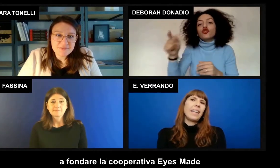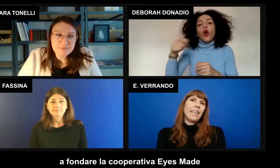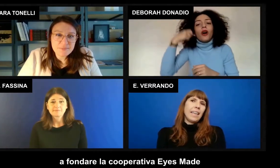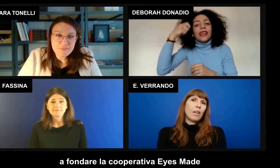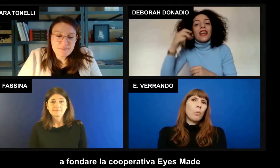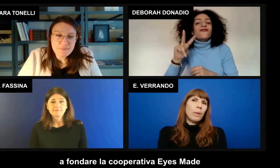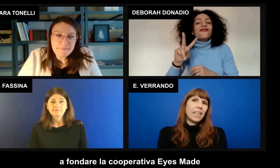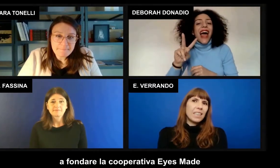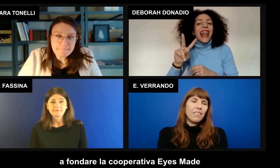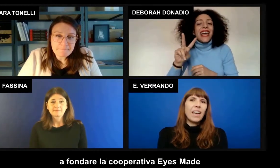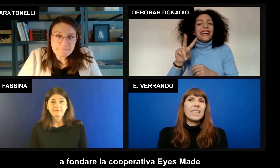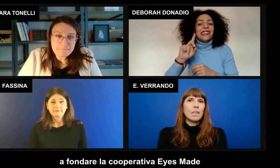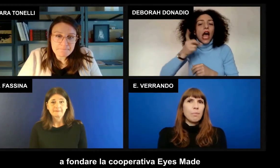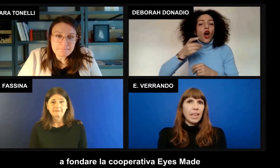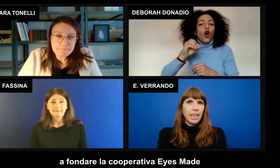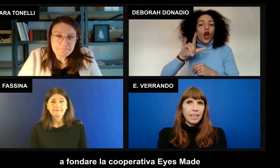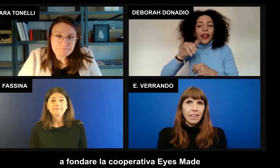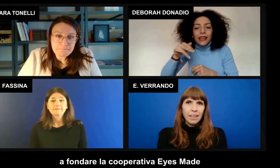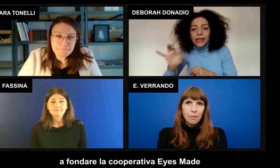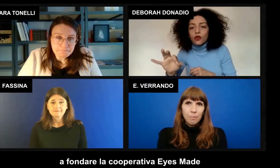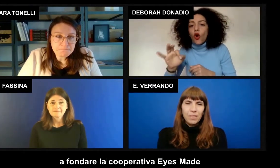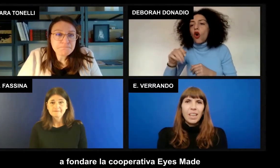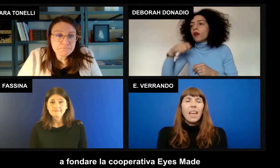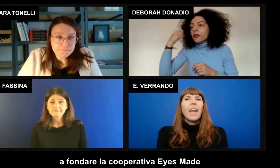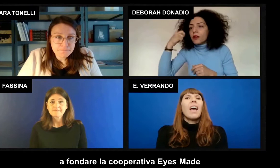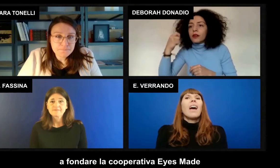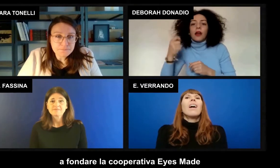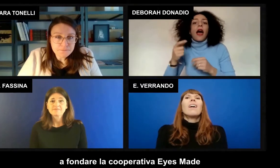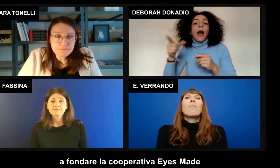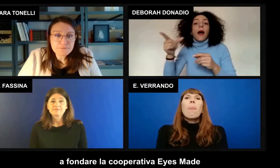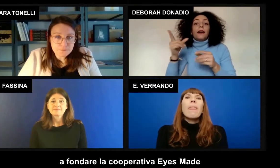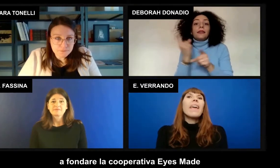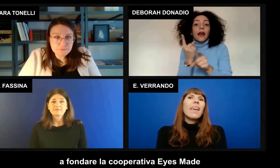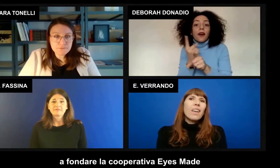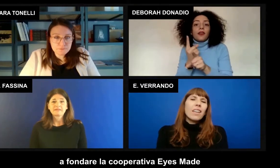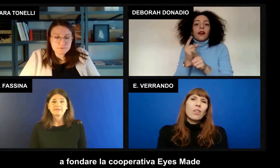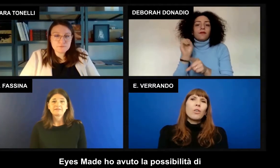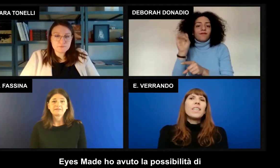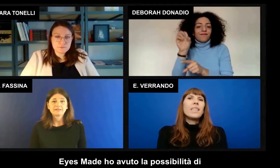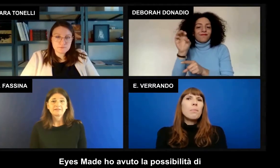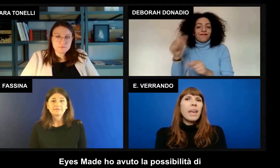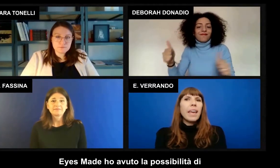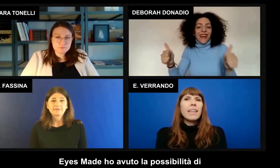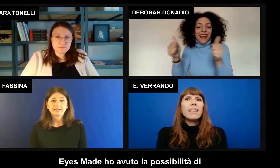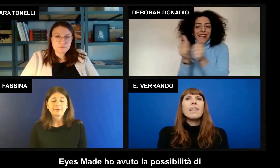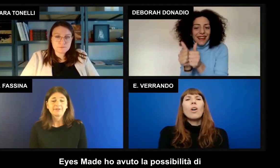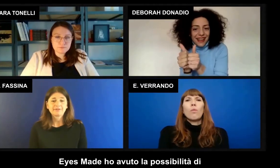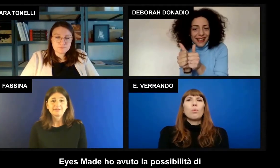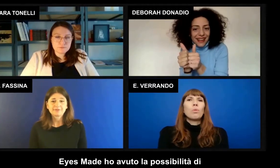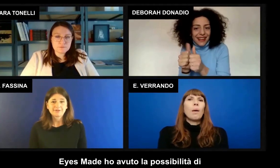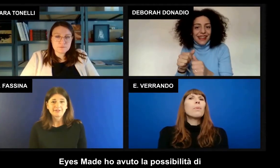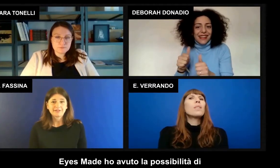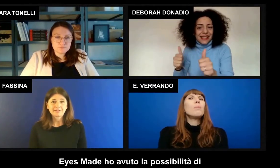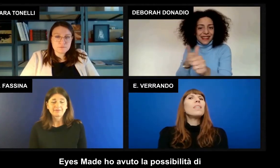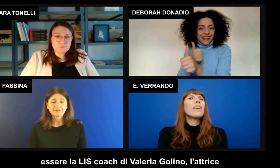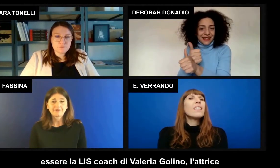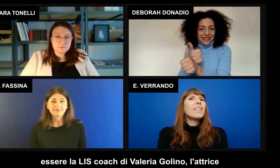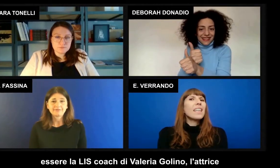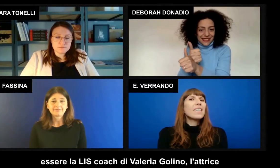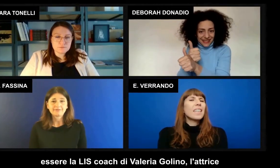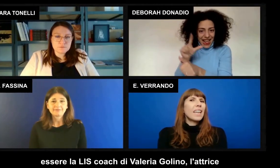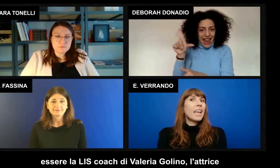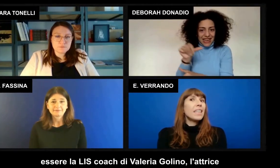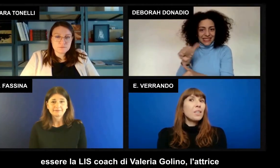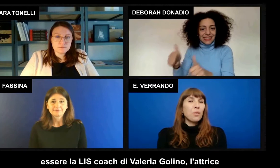la cooperativa Easy Made. E con Easy Made ho avuto la possibilità